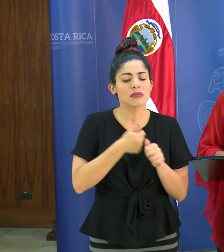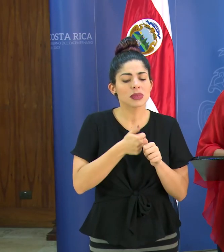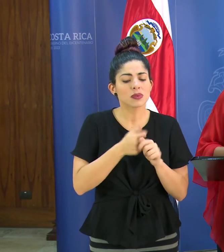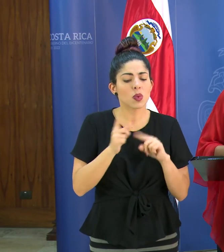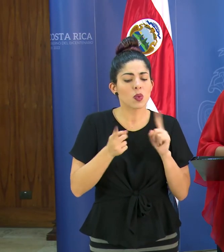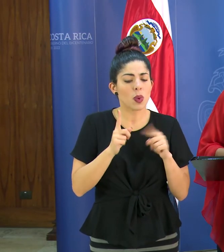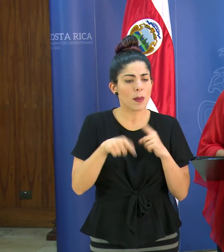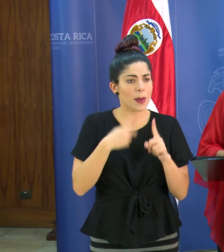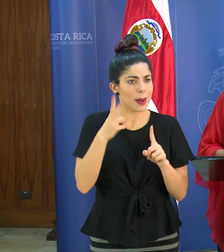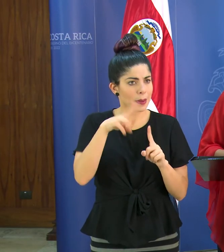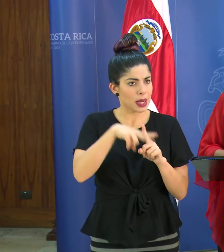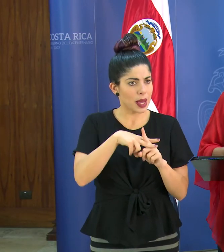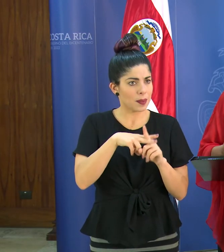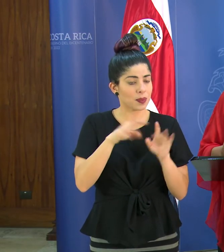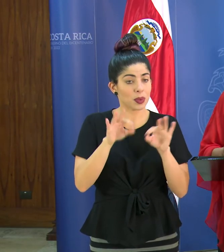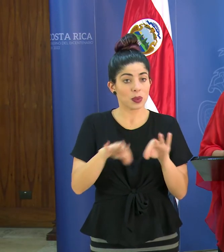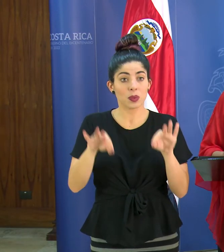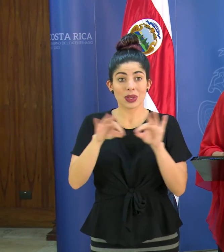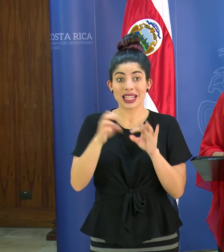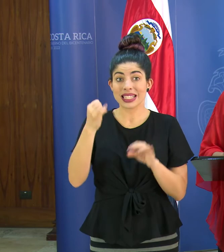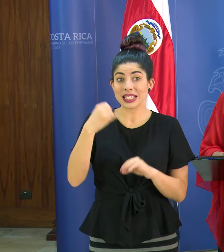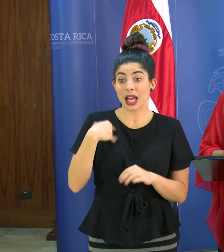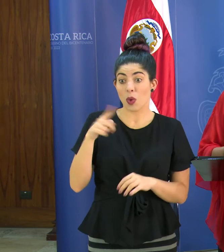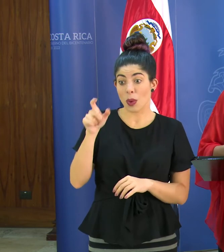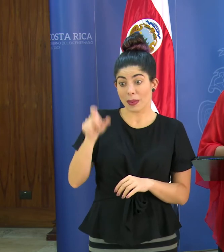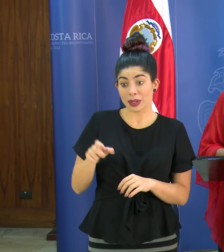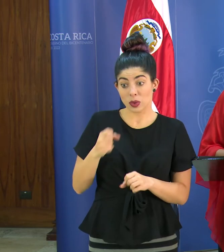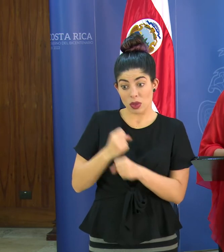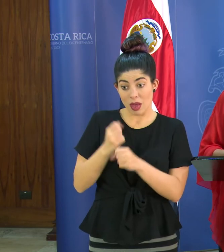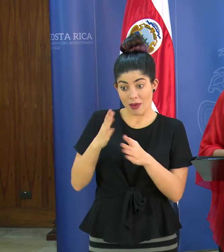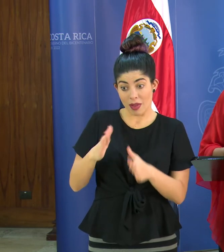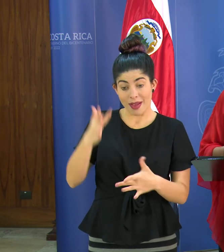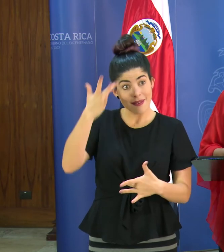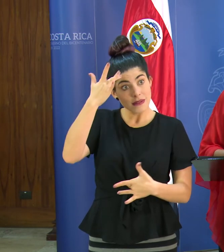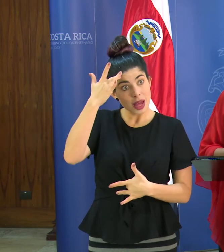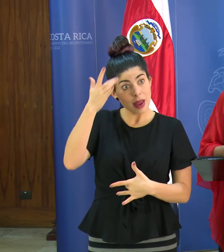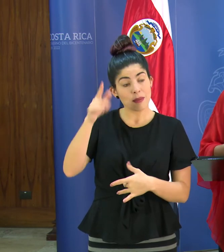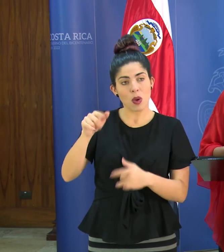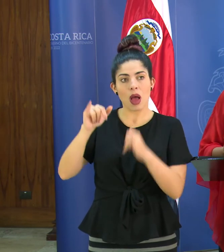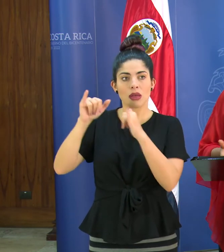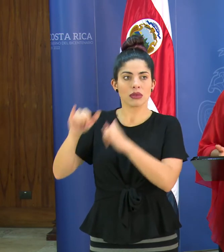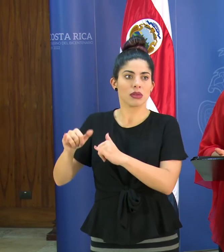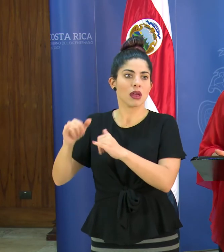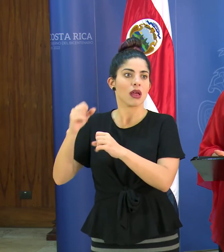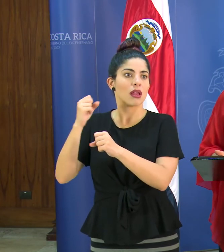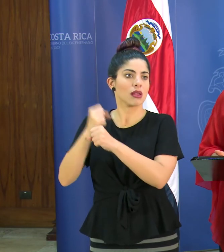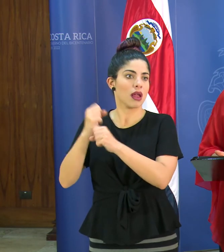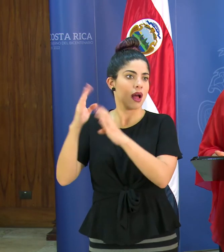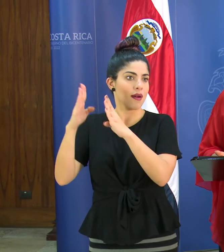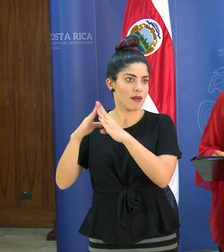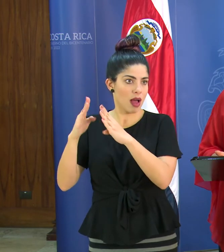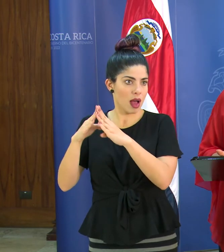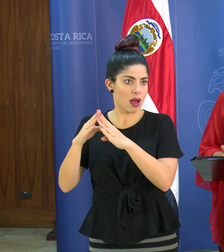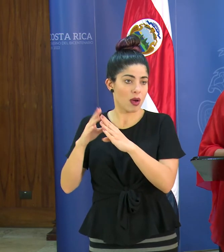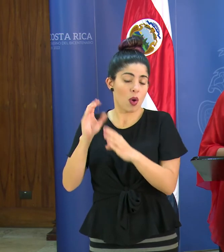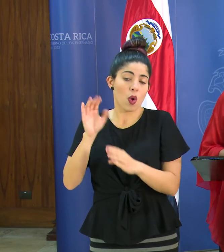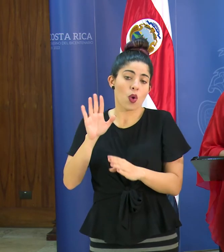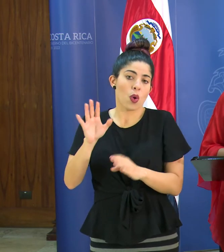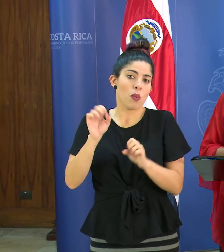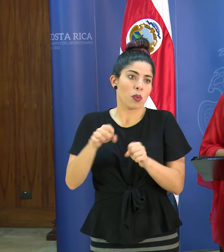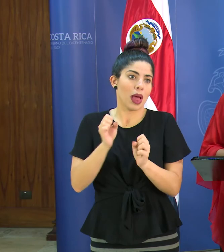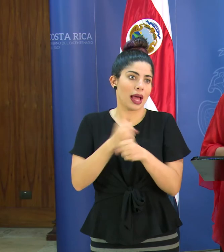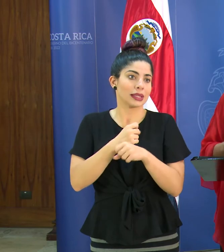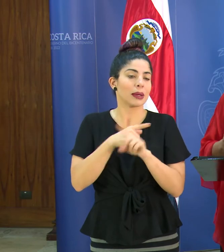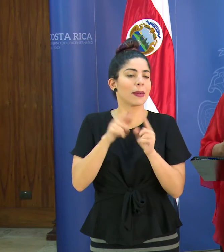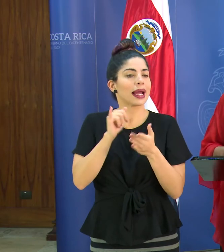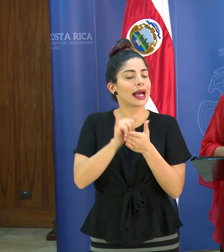sentido y muy importante ahí si tiene un funcionario enfermo puedes aplicar el teletrabajo lo que tenga bien como empresa privada pero ese es